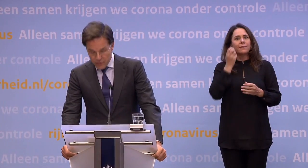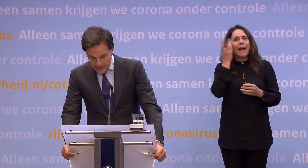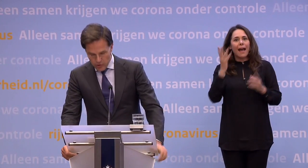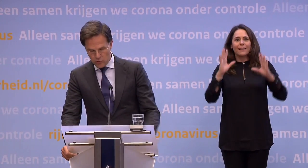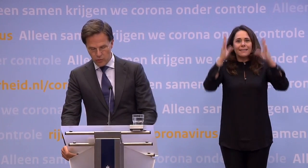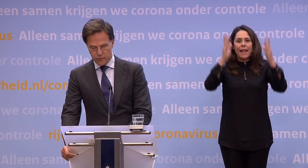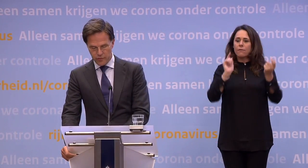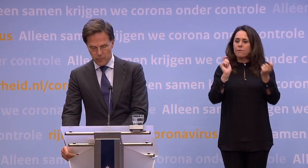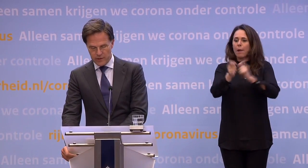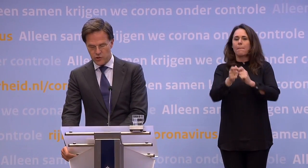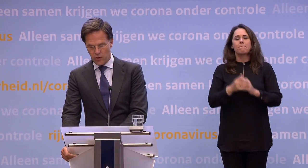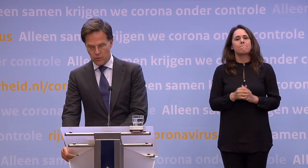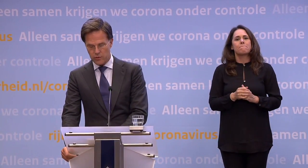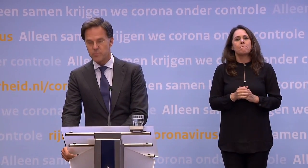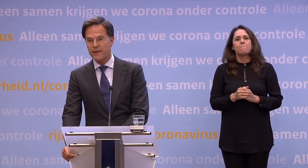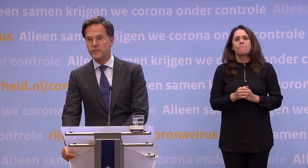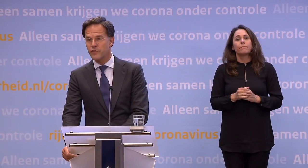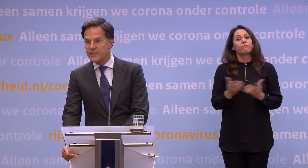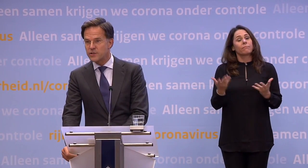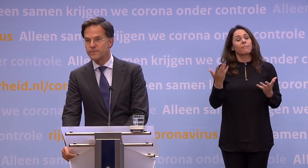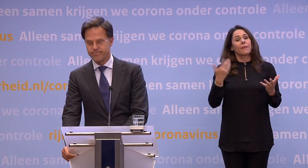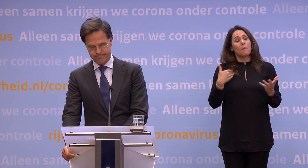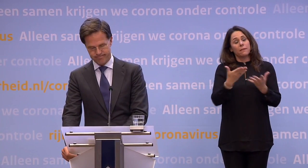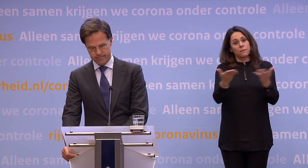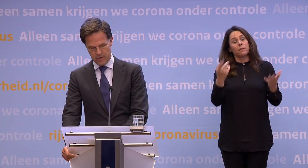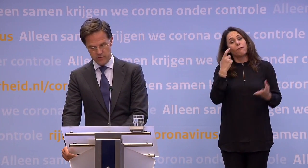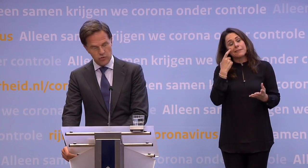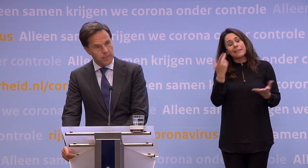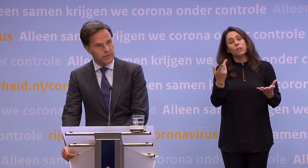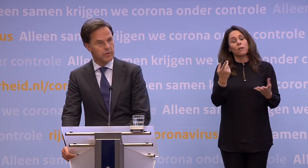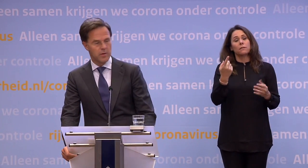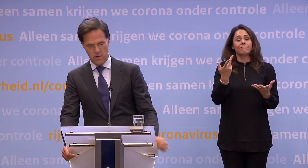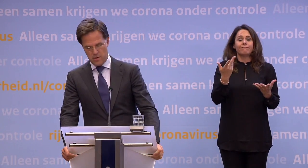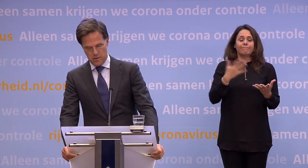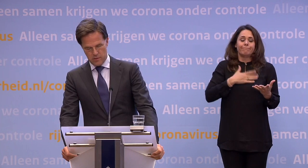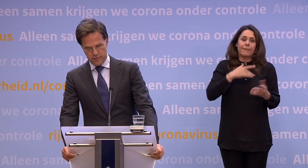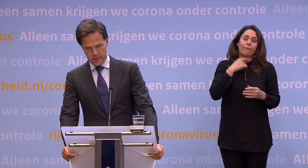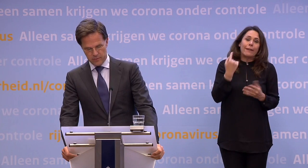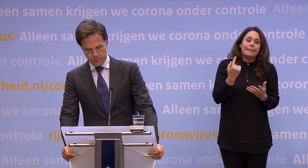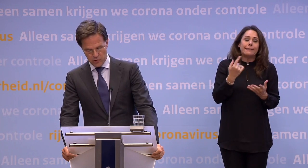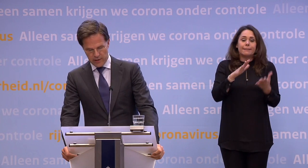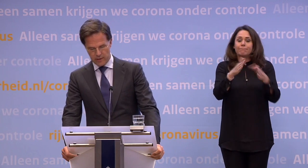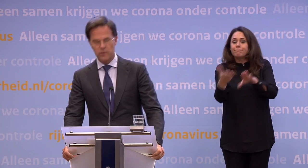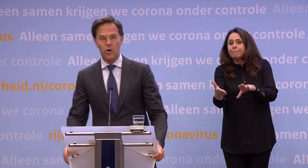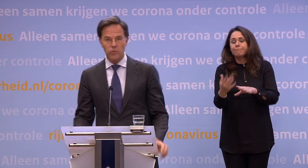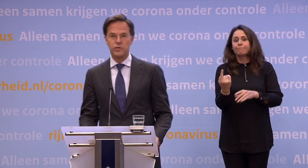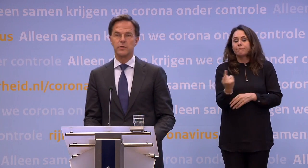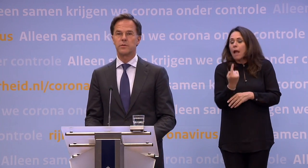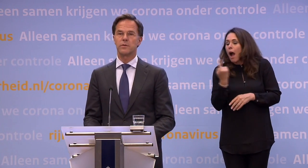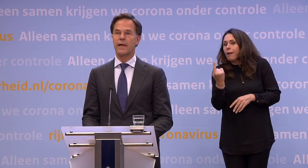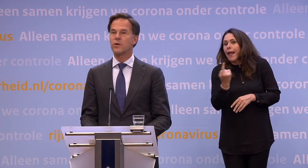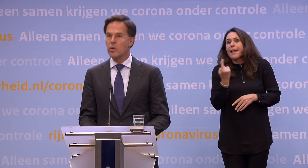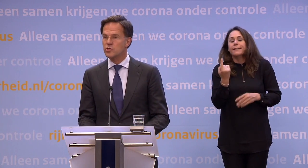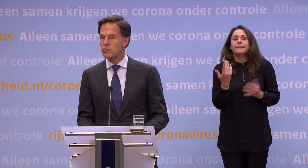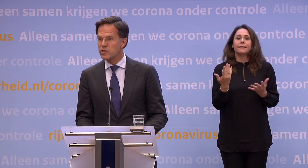En verdrietig genoeg voor veel mensen ook maanden van verlies, van isolement... ...van plotselinge grote